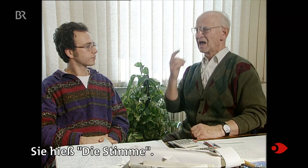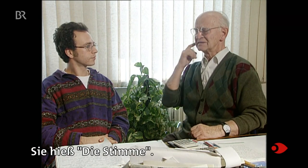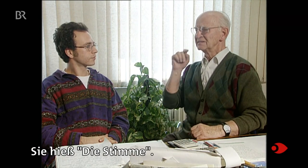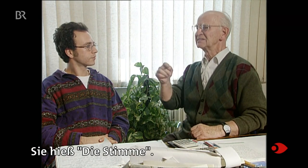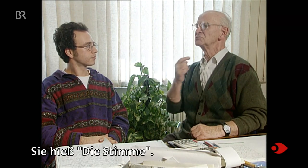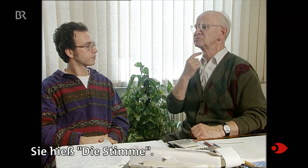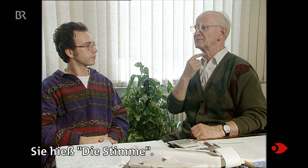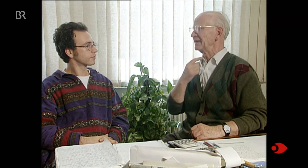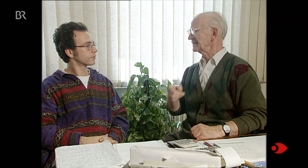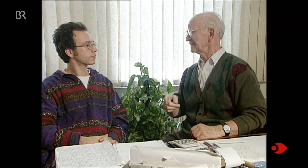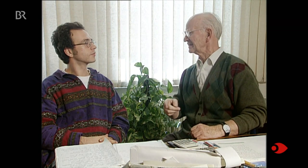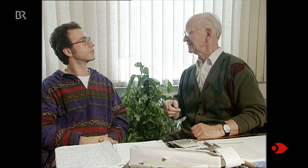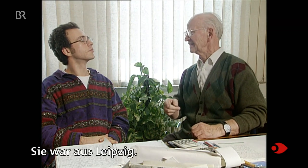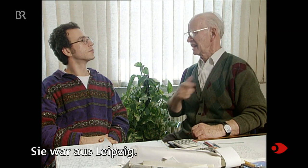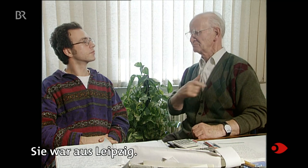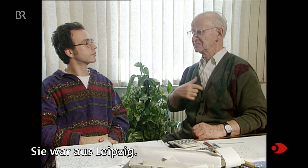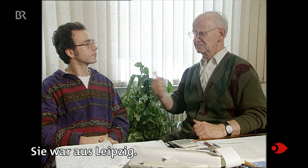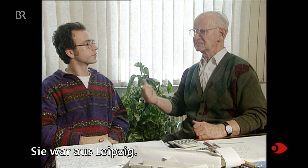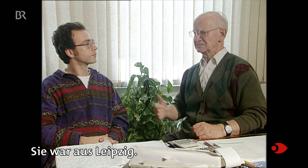Die Stimme. Sie war aus Leipzig.